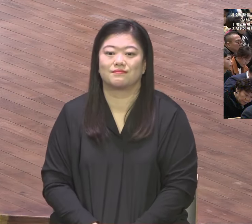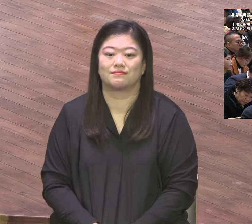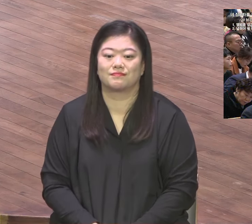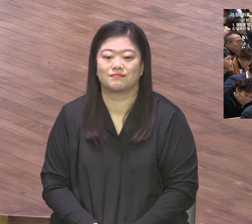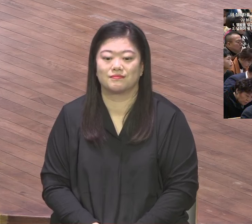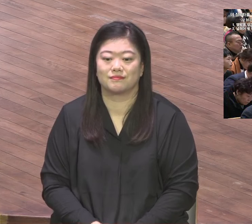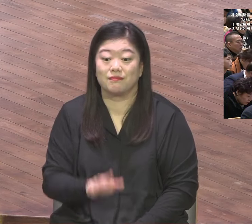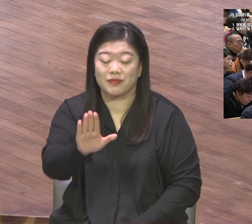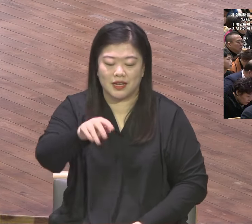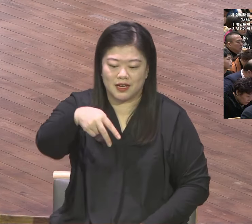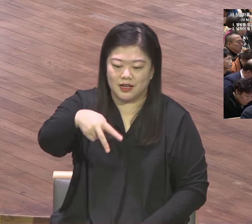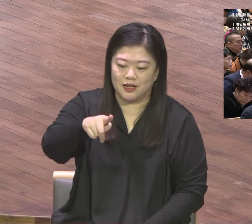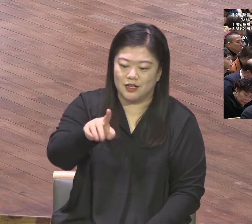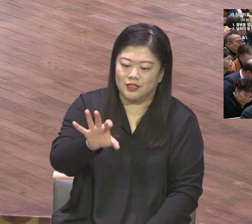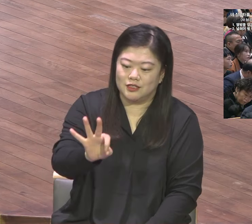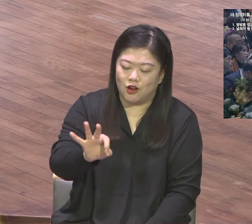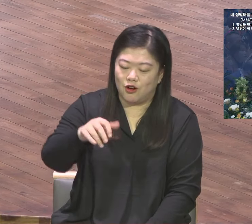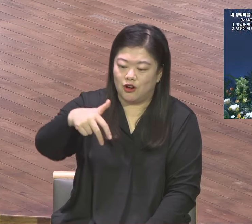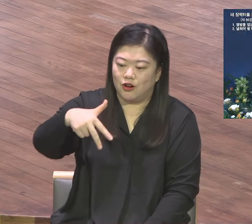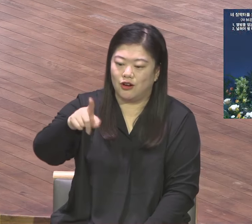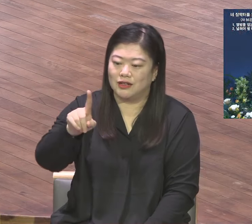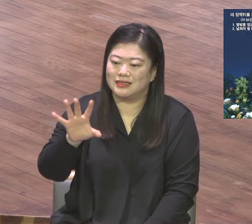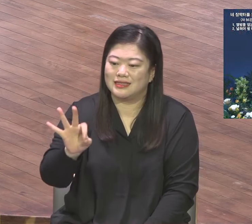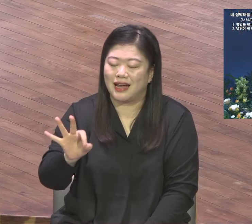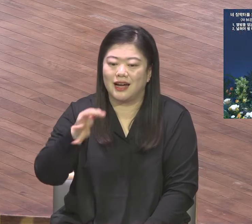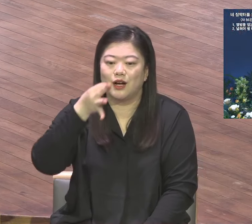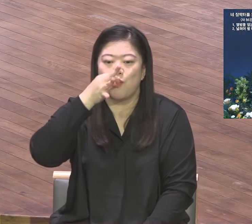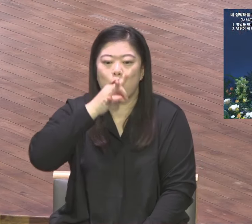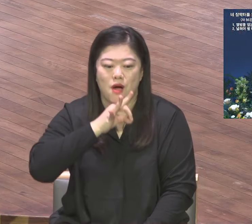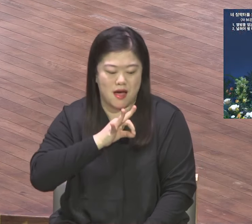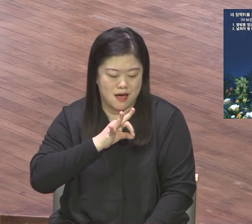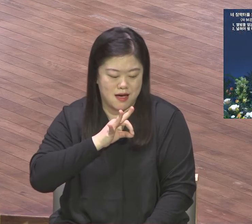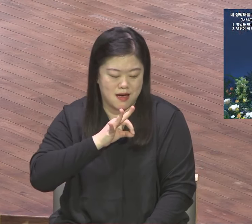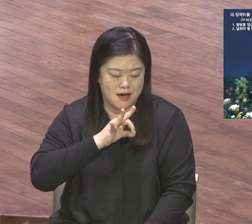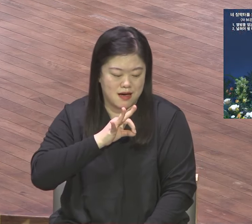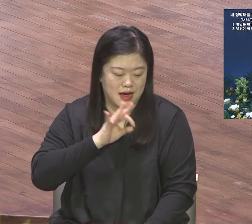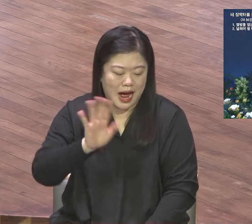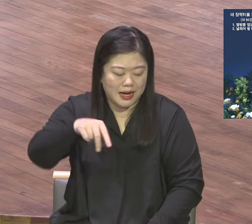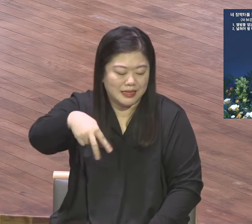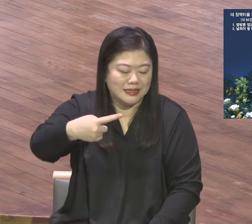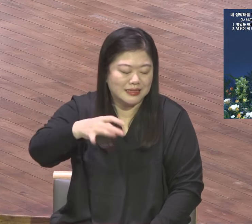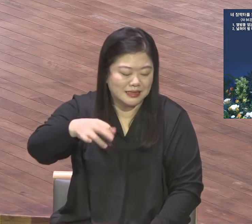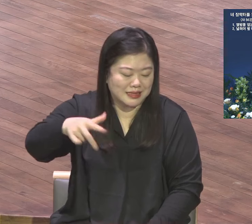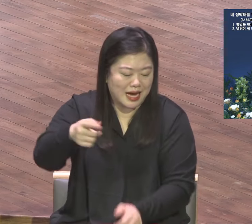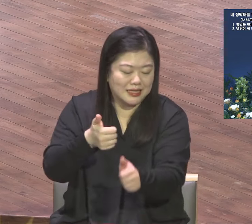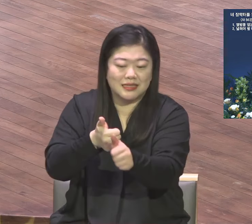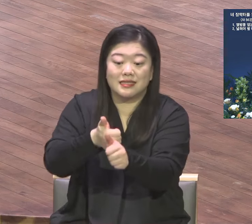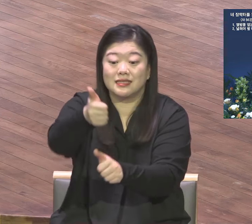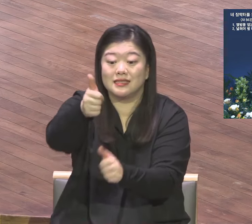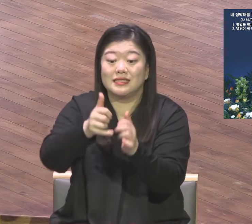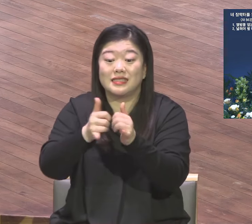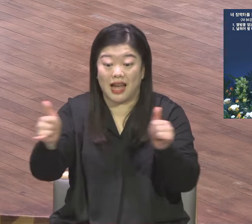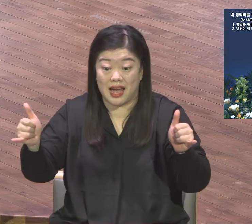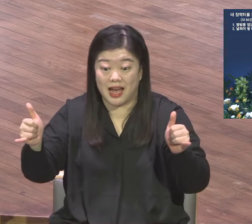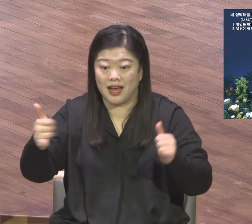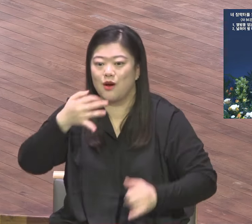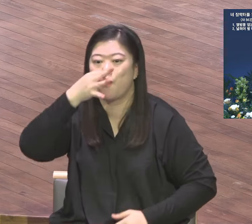성자효과라고 하는 말이 있습니다 웬이펙트라고 하는데 성자효과